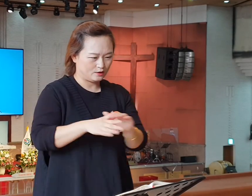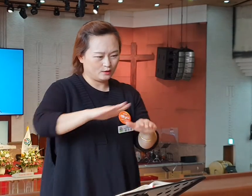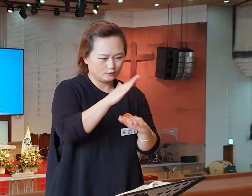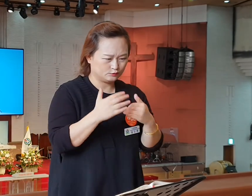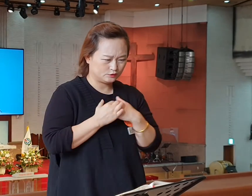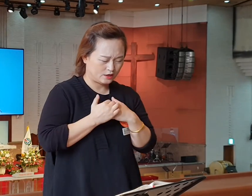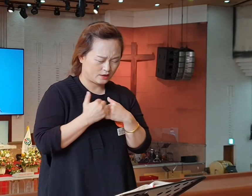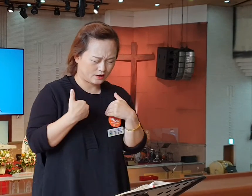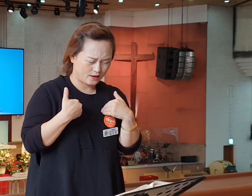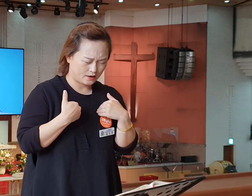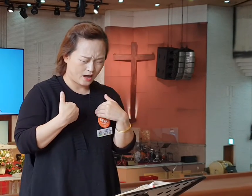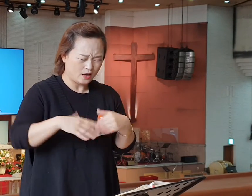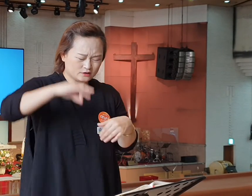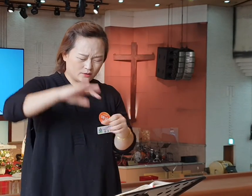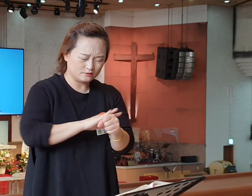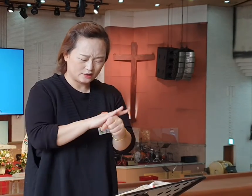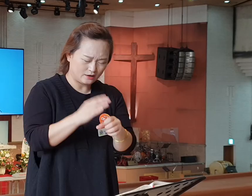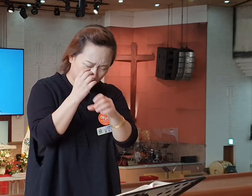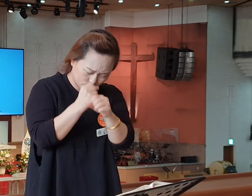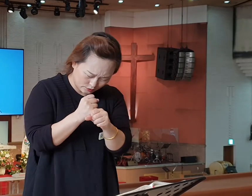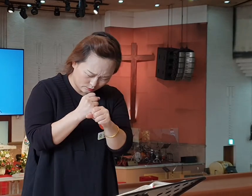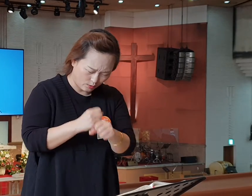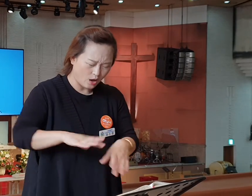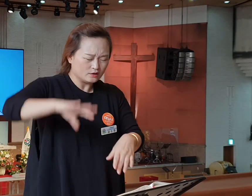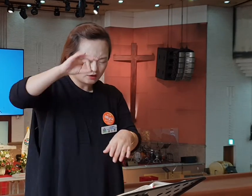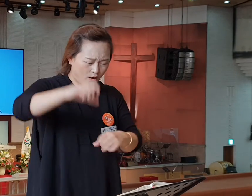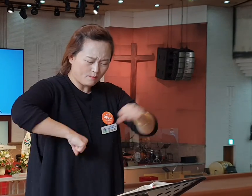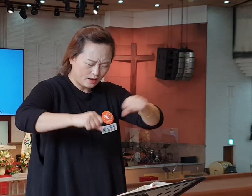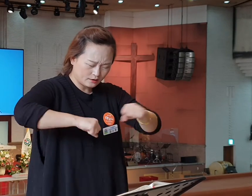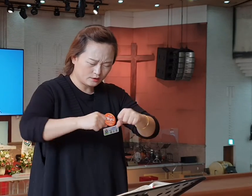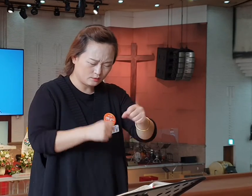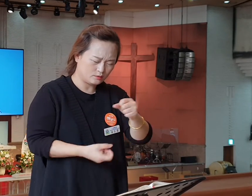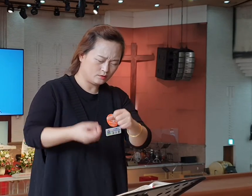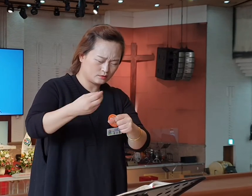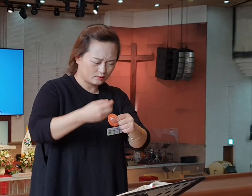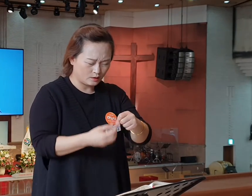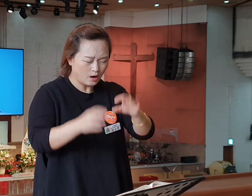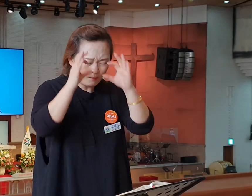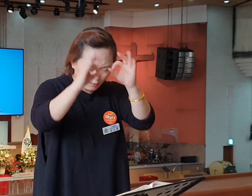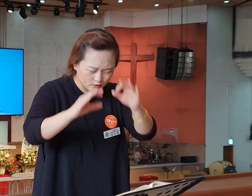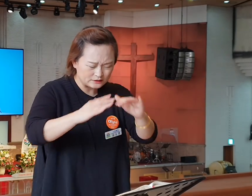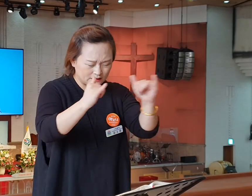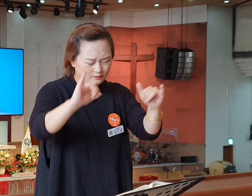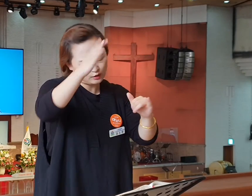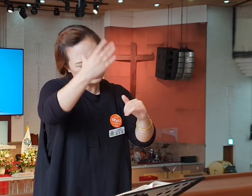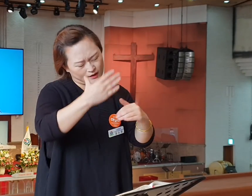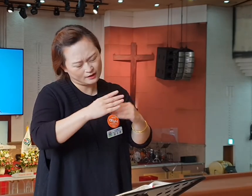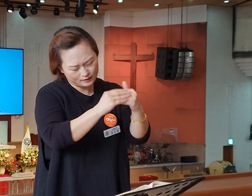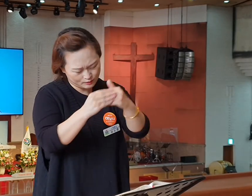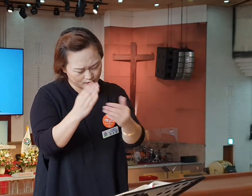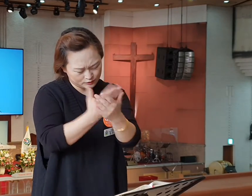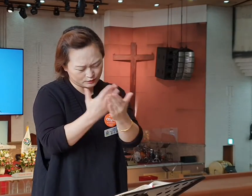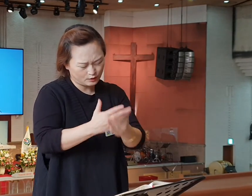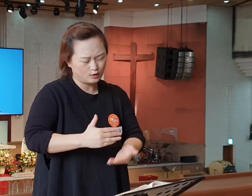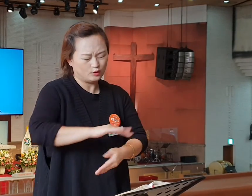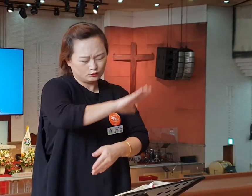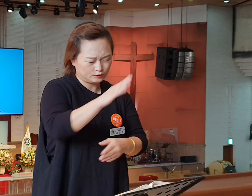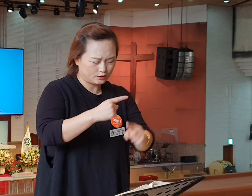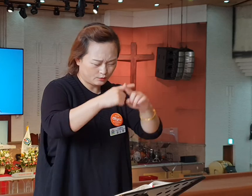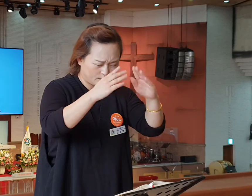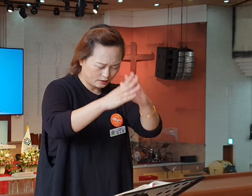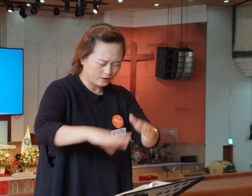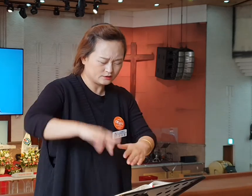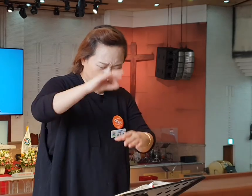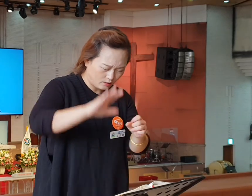우리의 처음 사람을 붙잡고 처음 행위를 되찾는 이들이 되게 하여 주시옵소서 우리 교회가 주 앞에서 처음